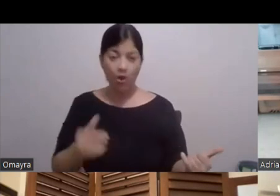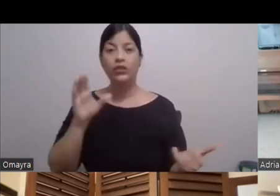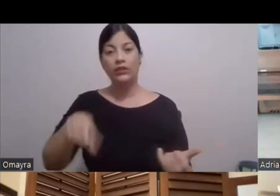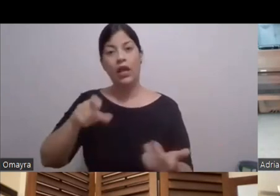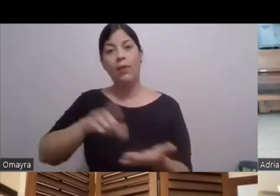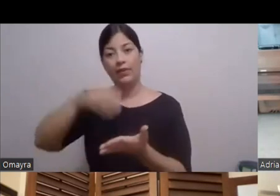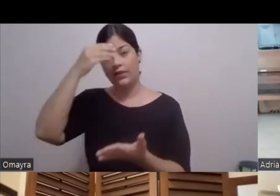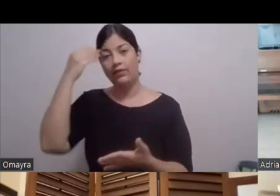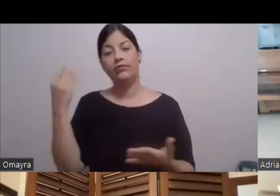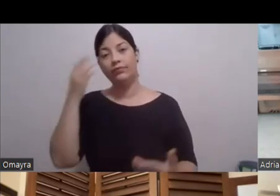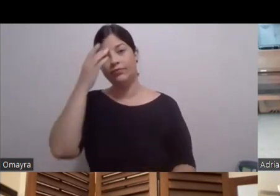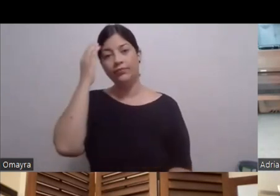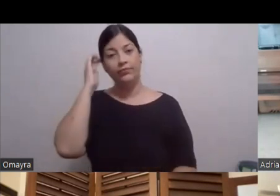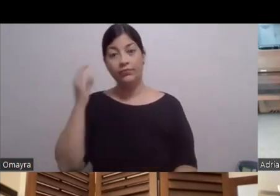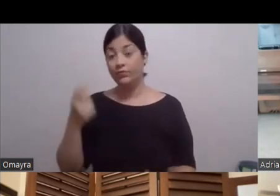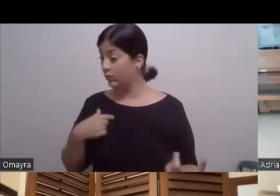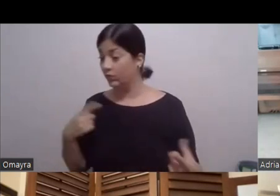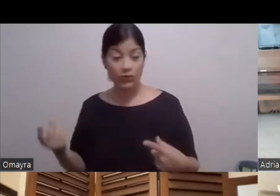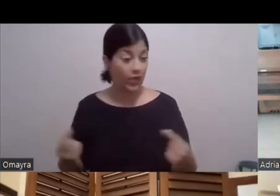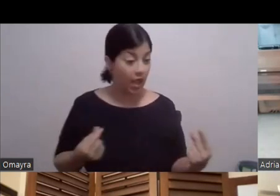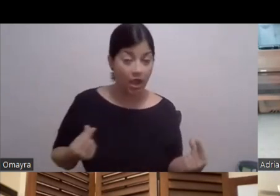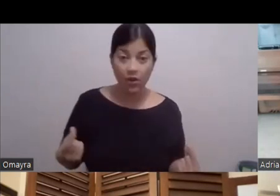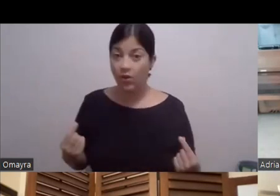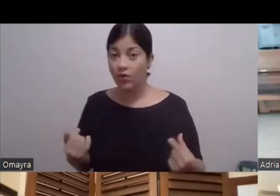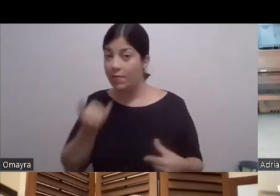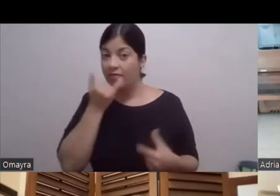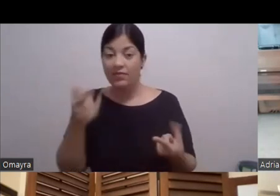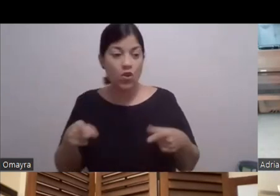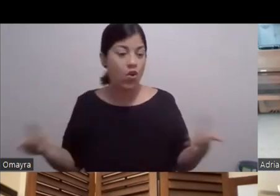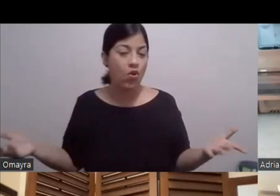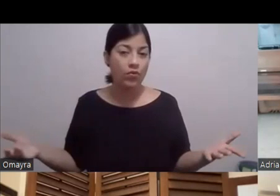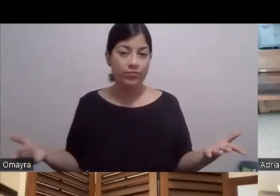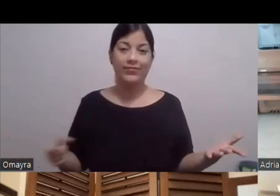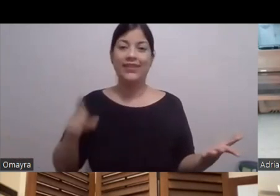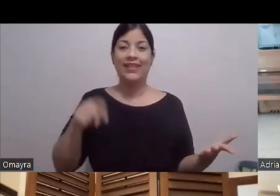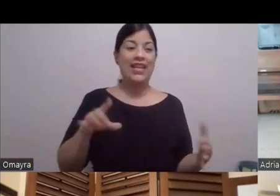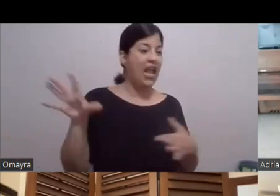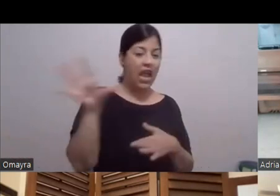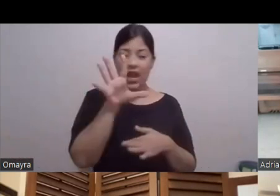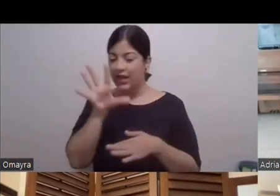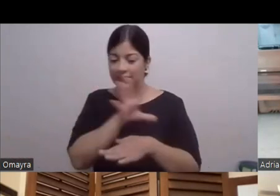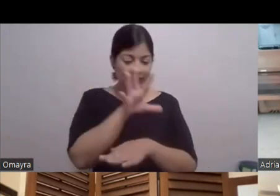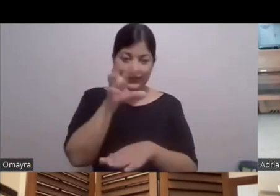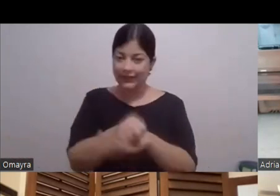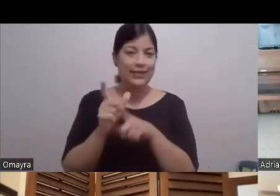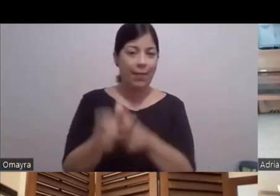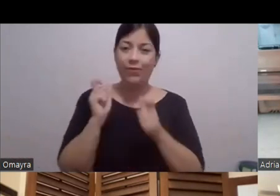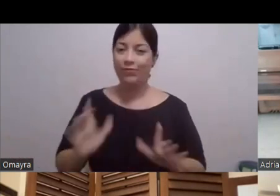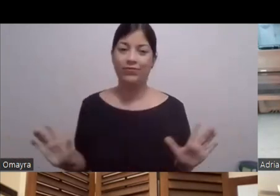preguntar Obviamente ¿Dónde vengo? ¿Qué pasó? Ok Ok Tienes que adaptar todo Ahí A las millas La memoria Es nuestro